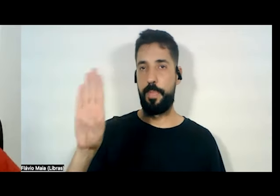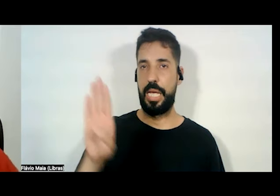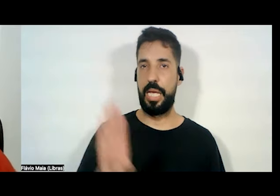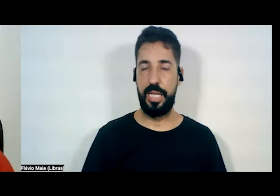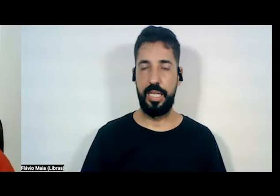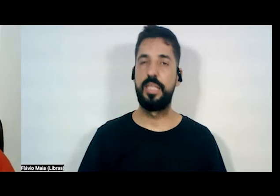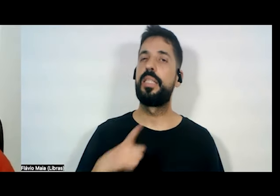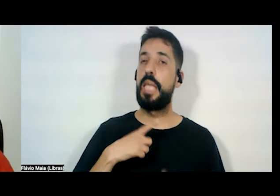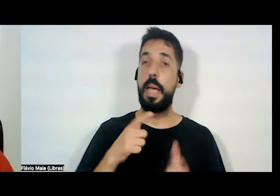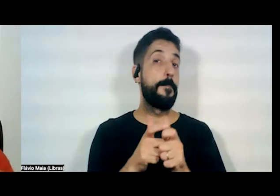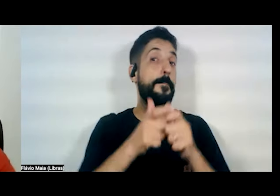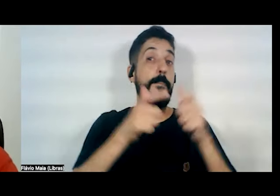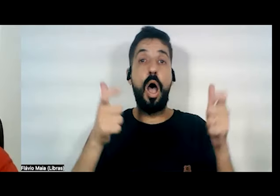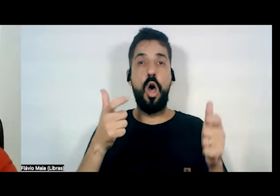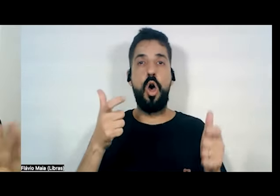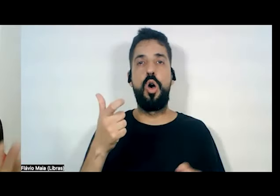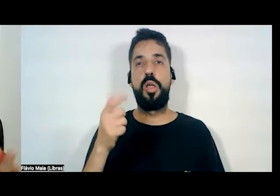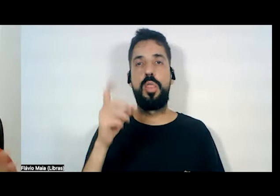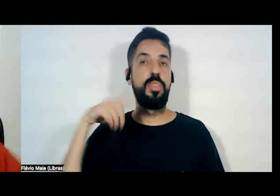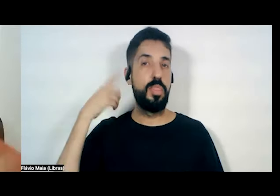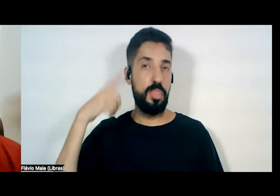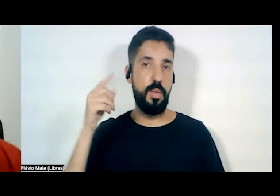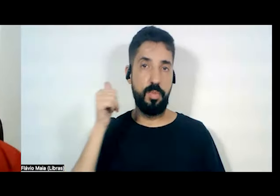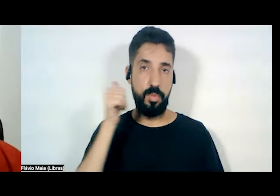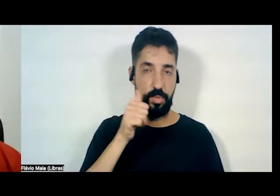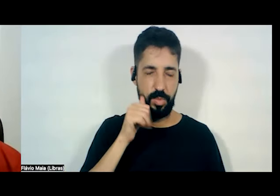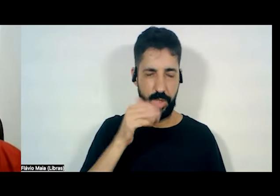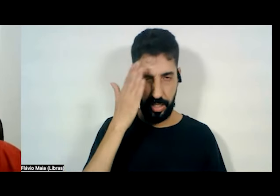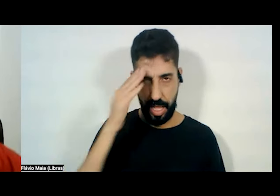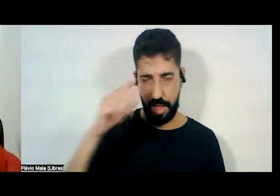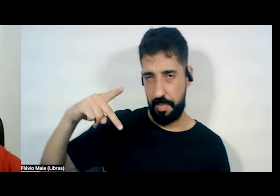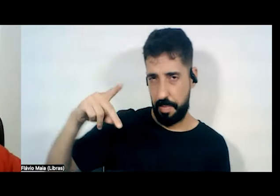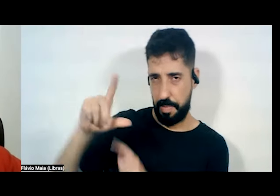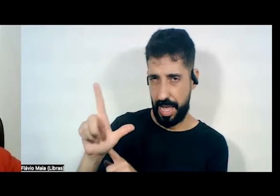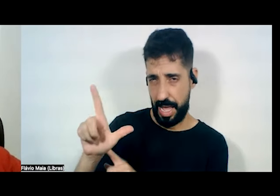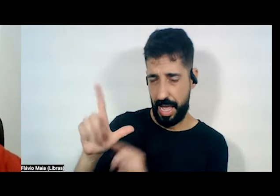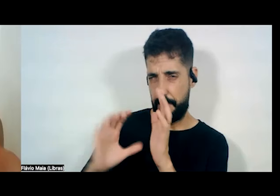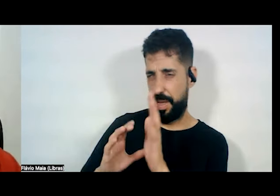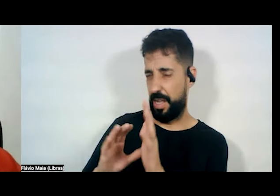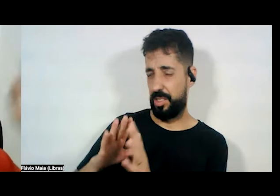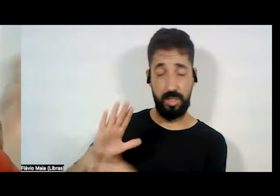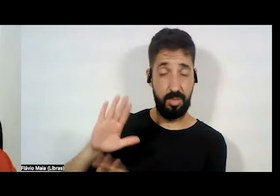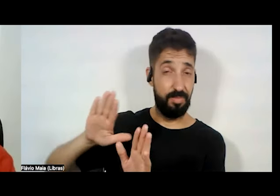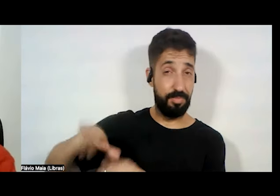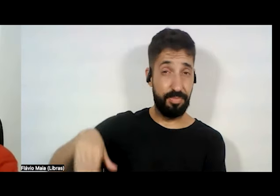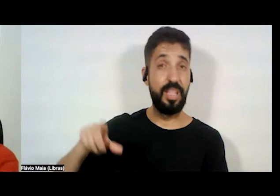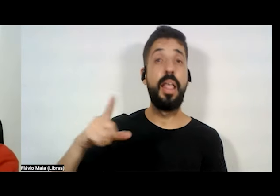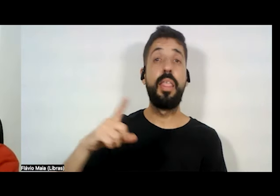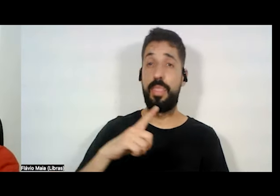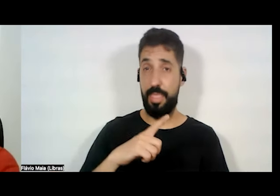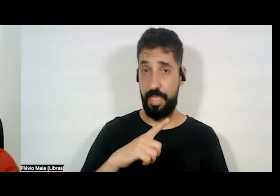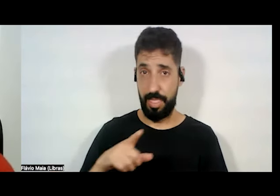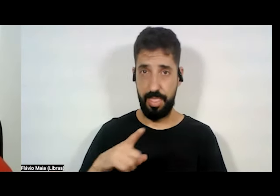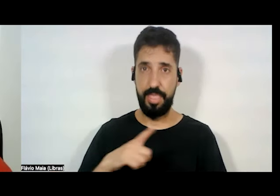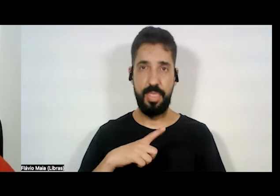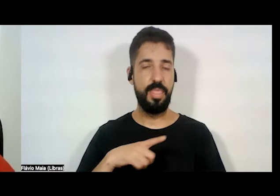entre todos os partidos. Você sabe que o PL, aquele partido horrível, tem, que é do inominável